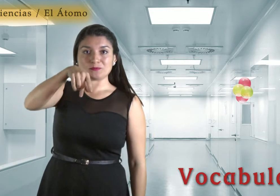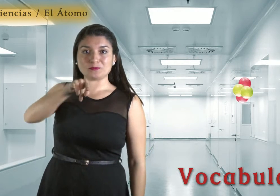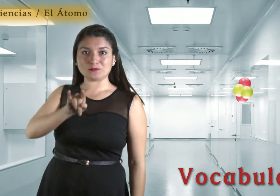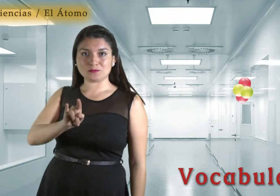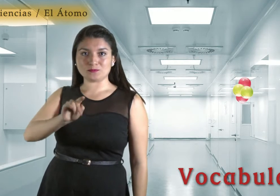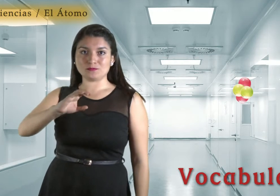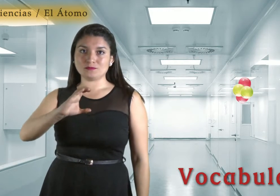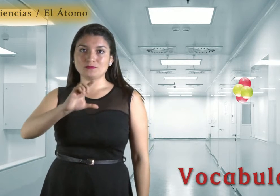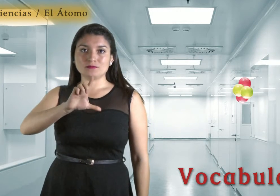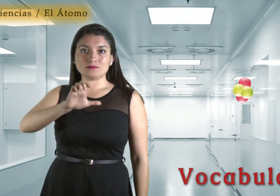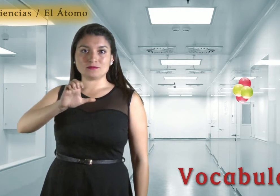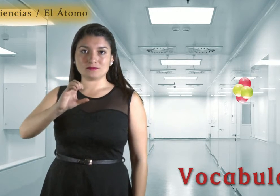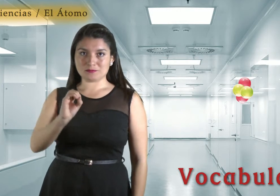un núcleo